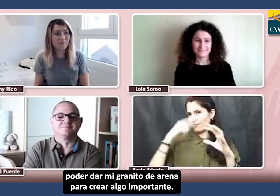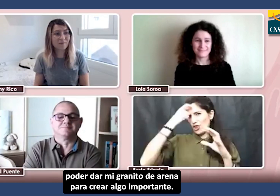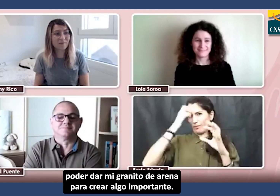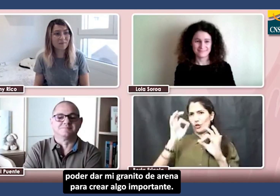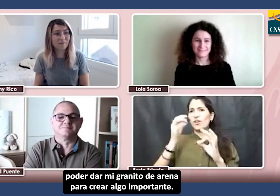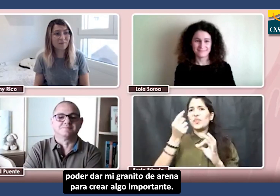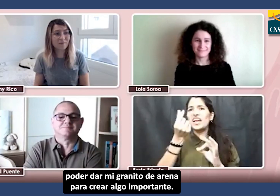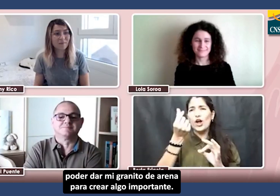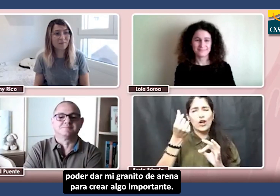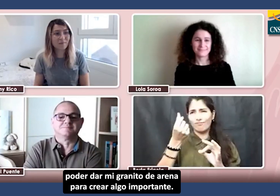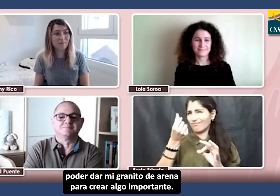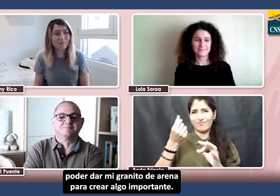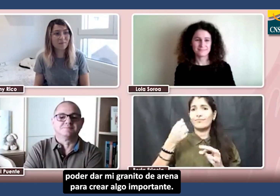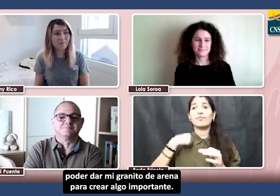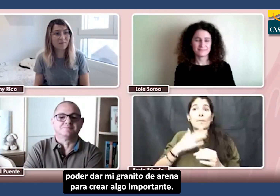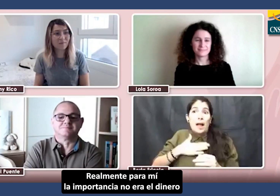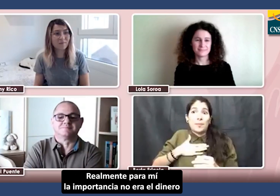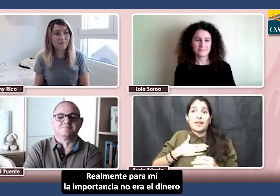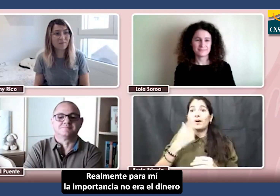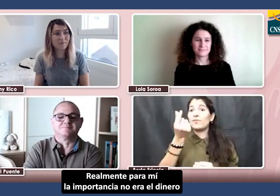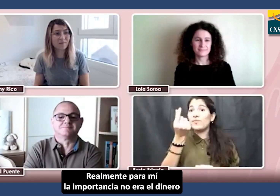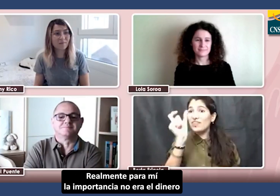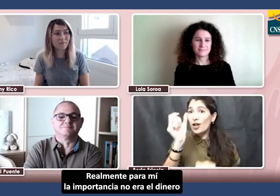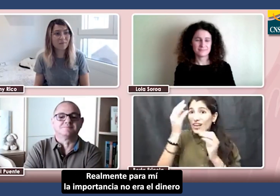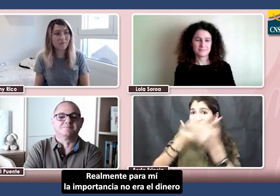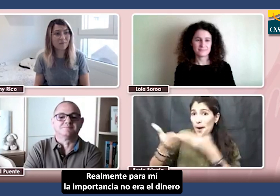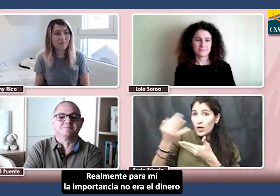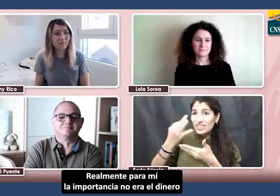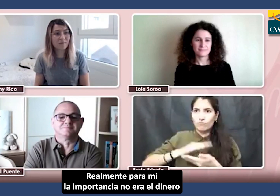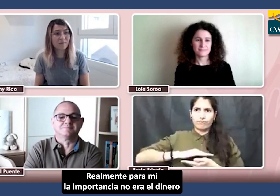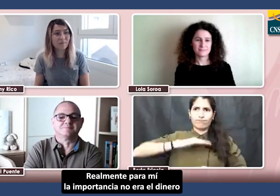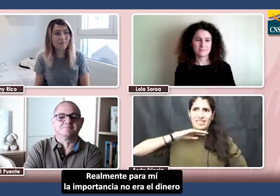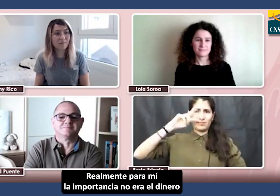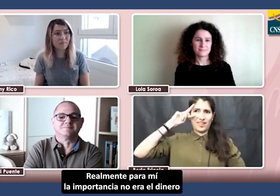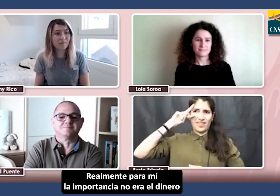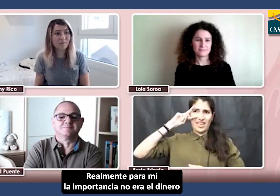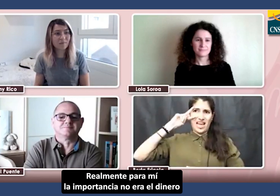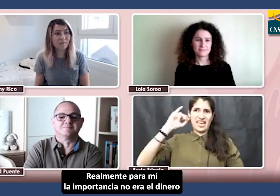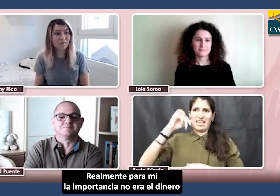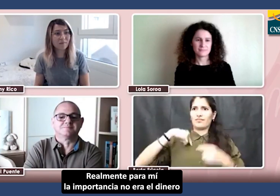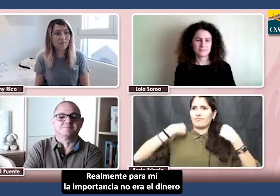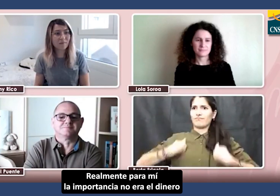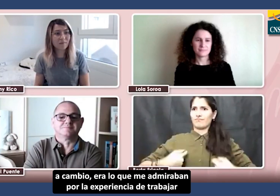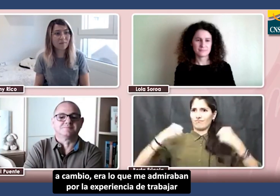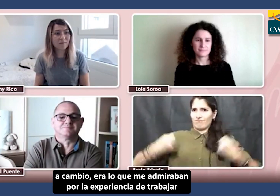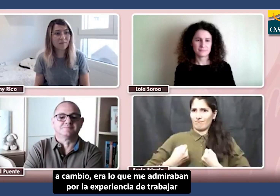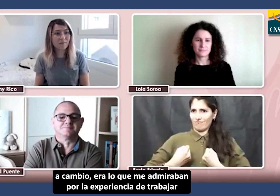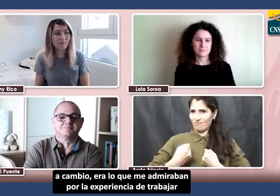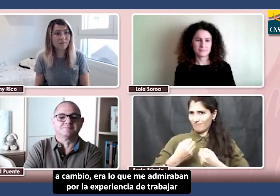Realmente para mí la importancia no era el dinero a cambio, era en lo que me daban por la experiencia de